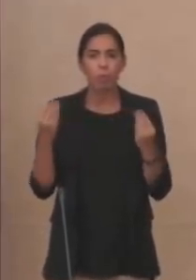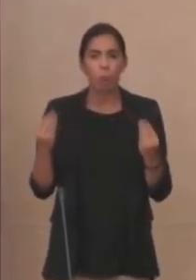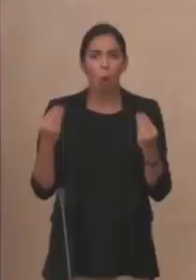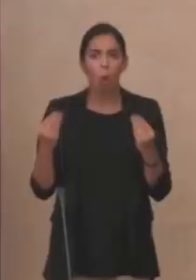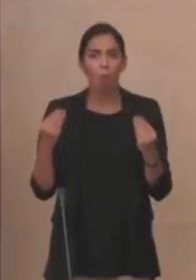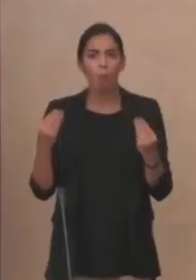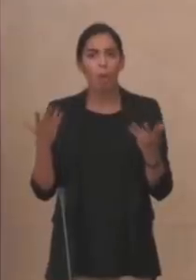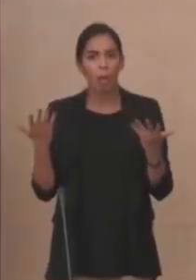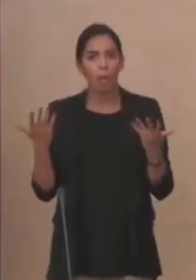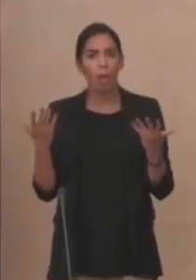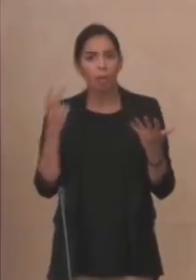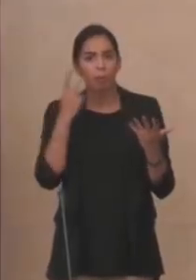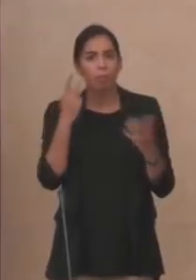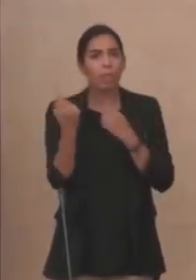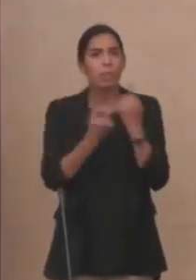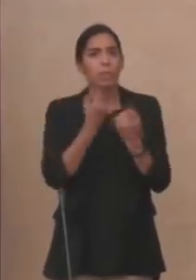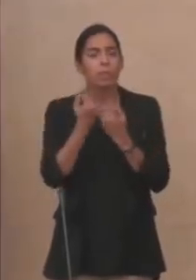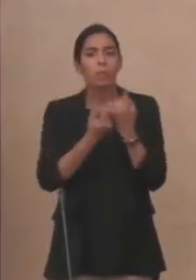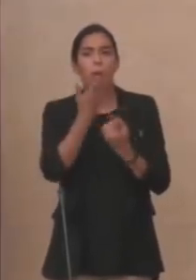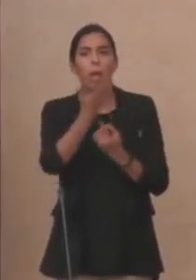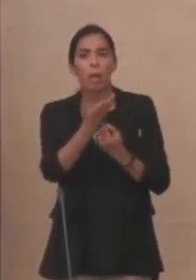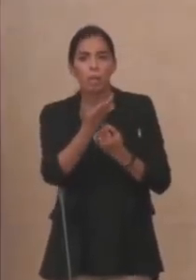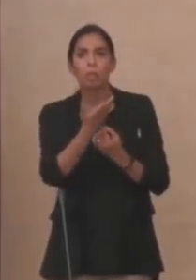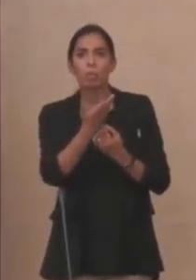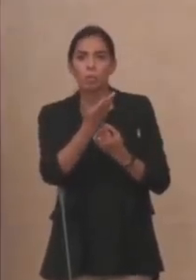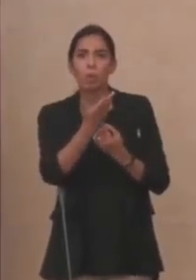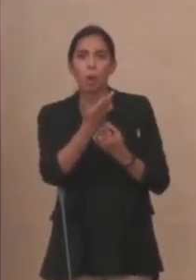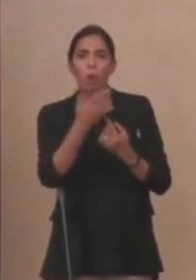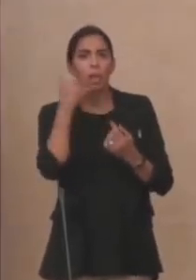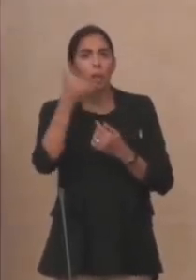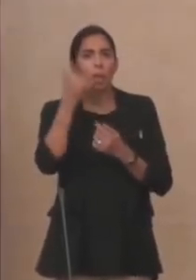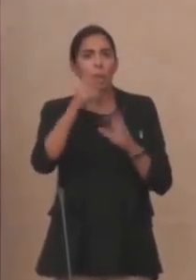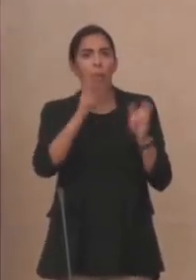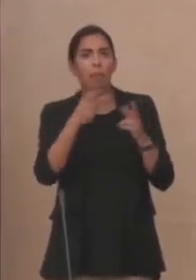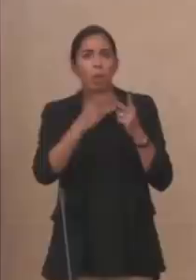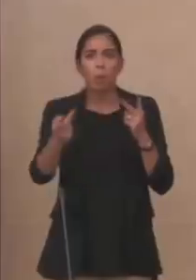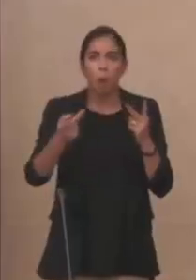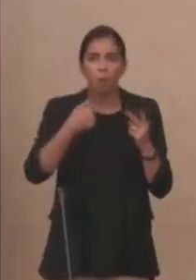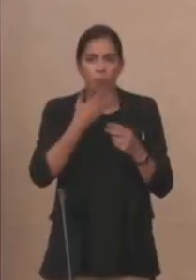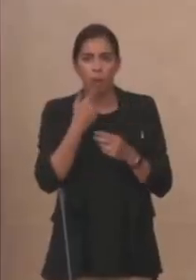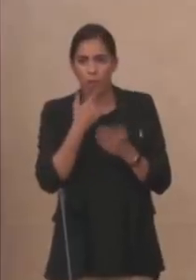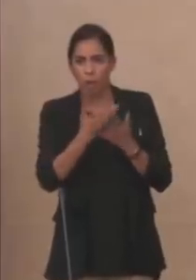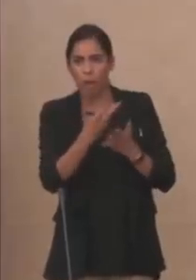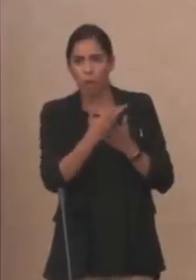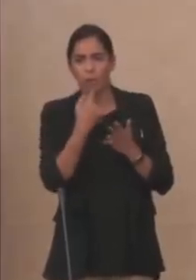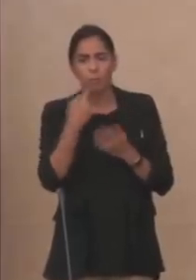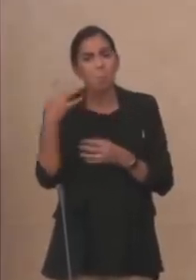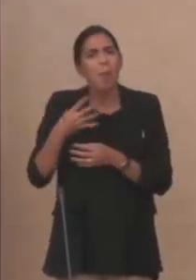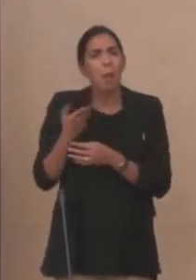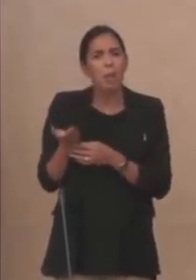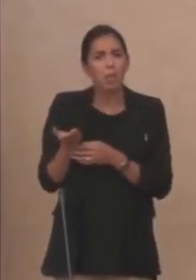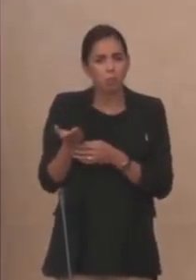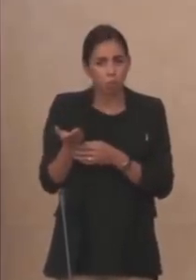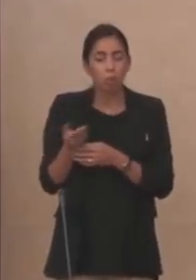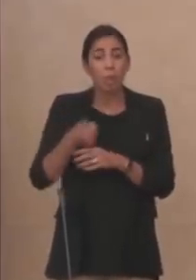italiano per dire l'esperienza mauriziana, c'è per dire che il primo ministro mauriziano disse subito